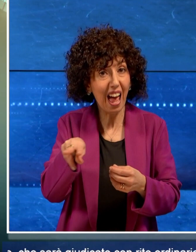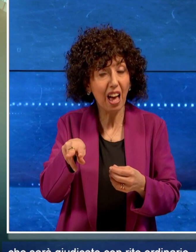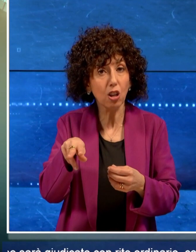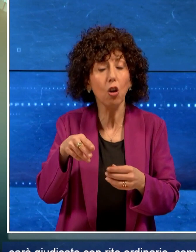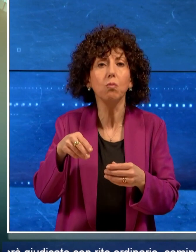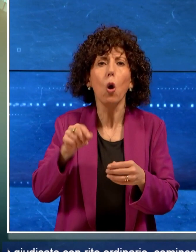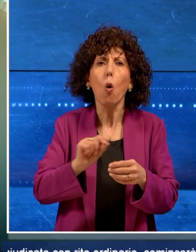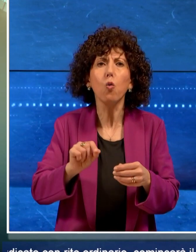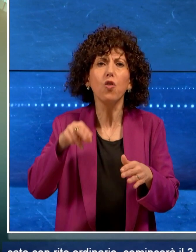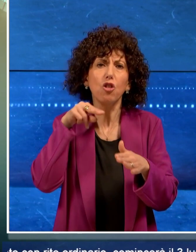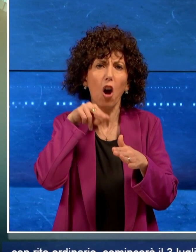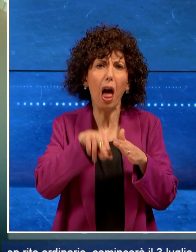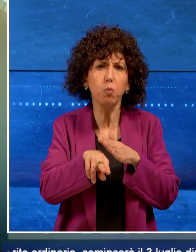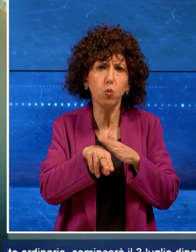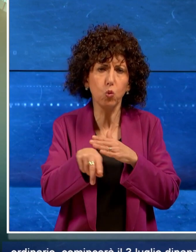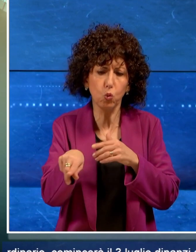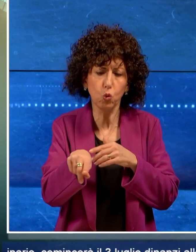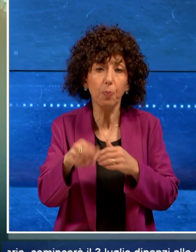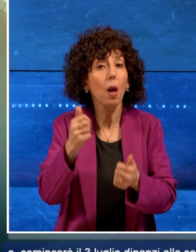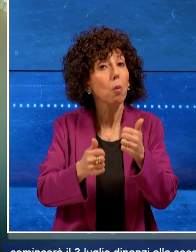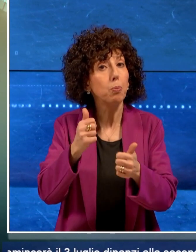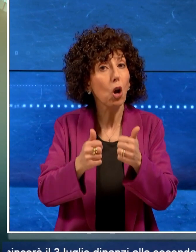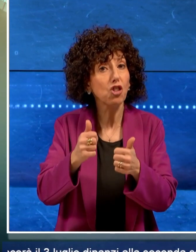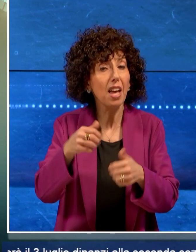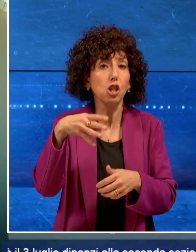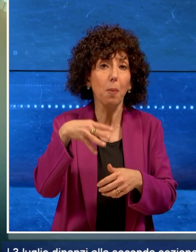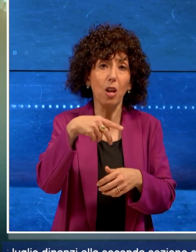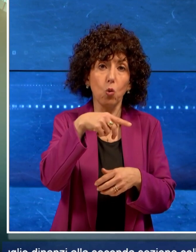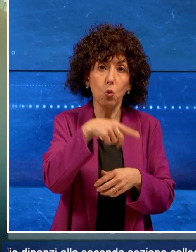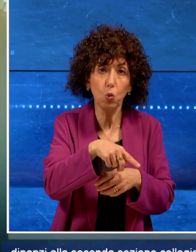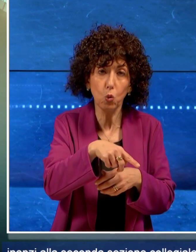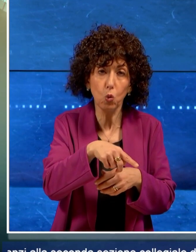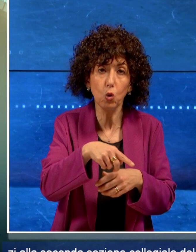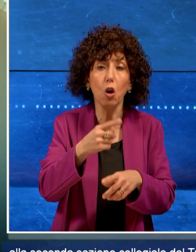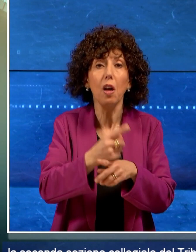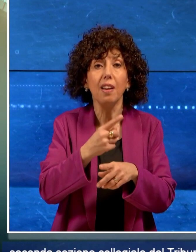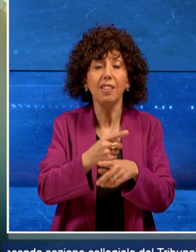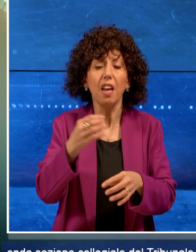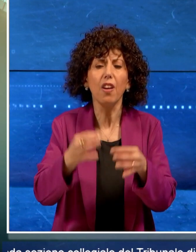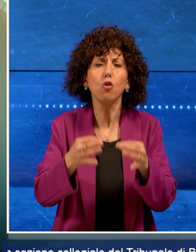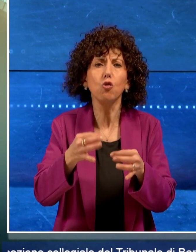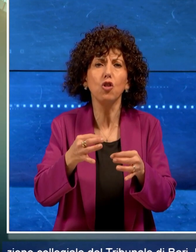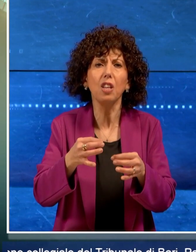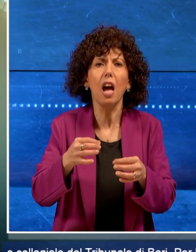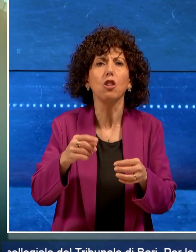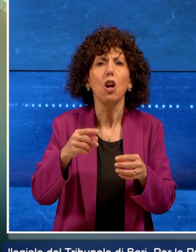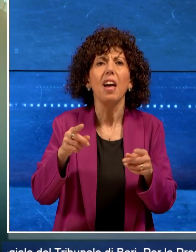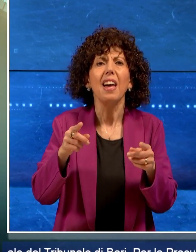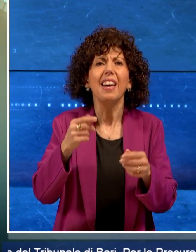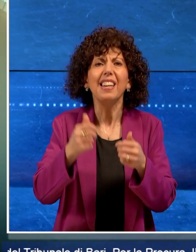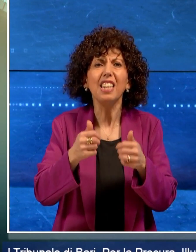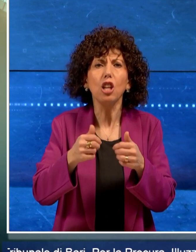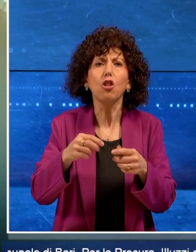abuso d'ufficio. Il processo a carico di Mercurio, che sarà giudicato con rito ordinario,